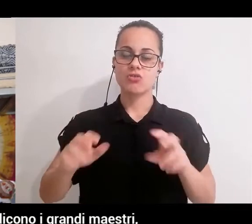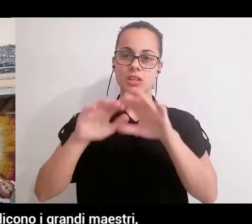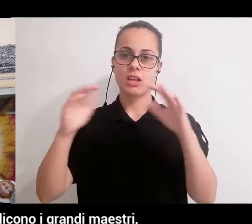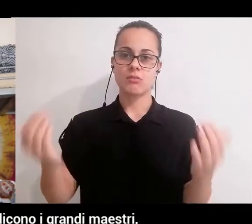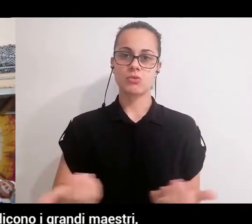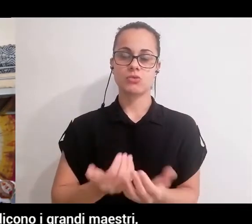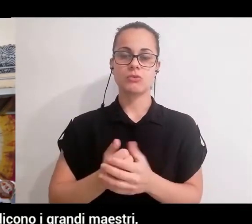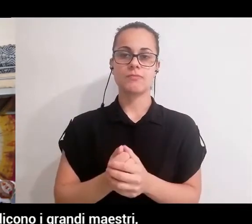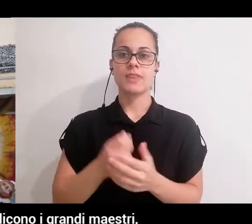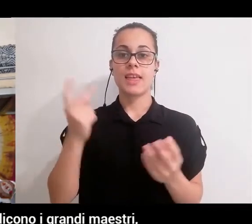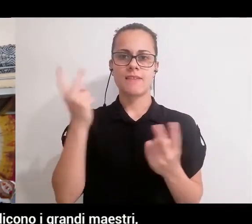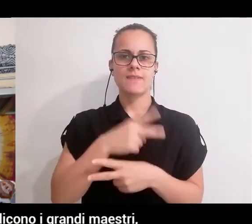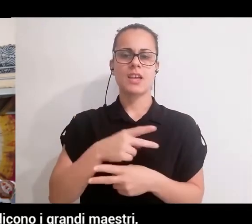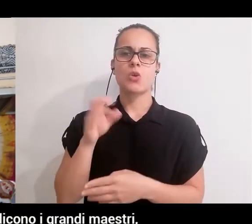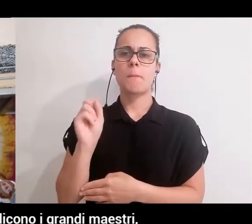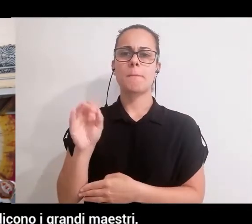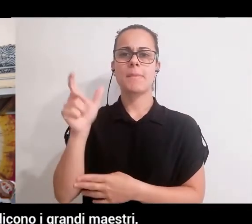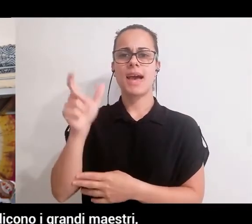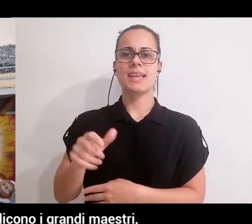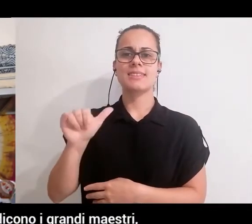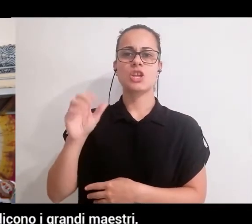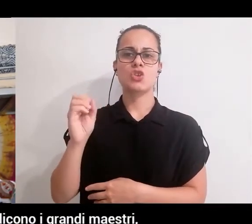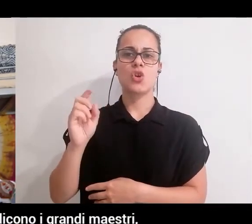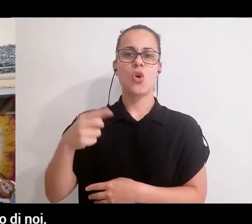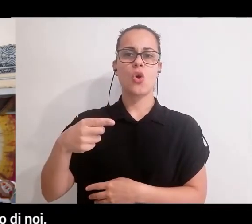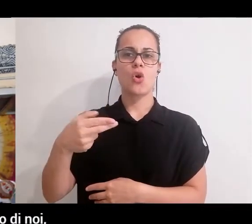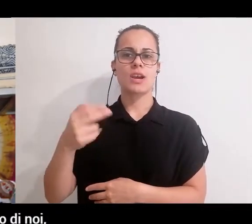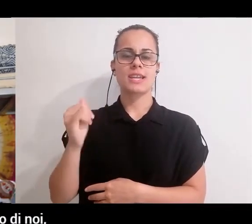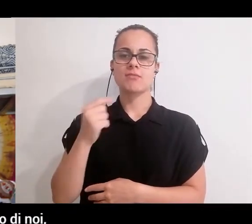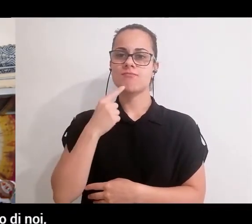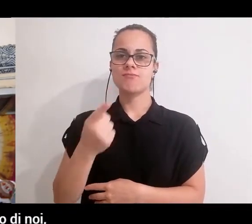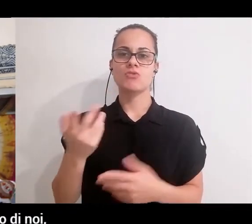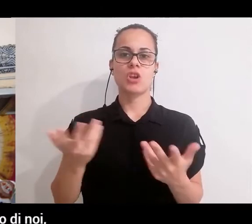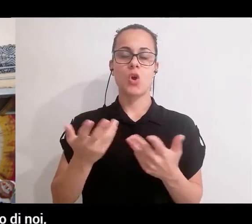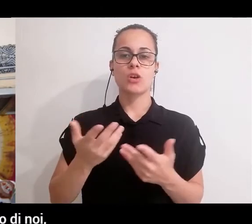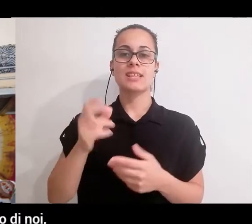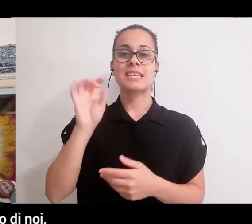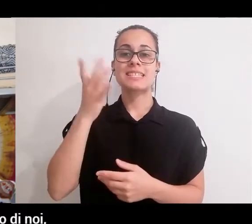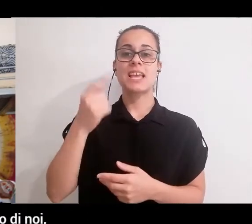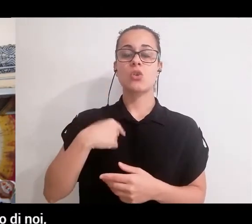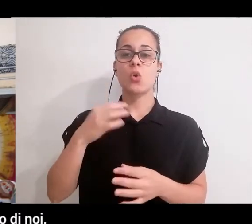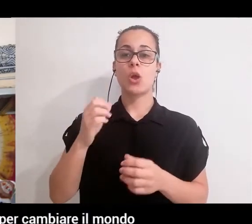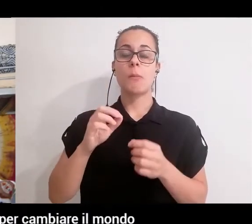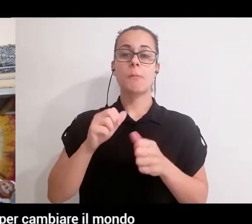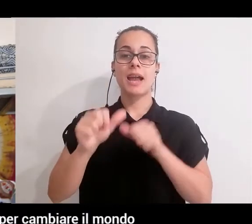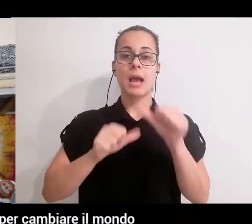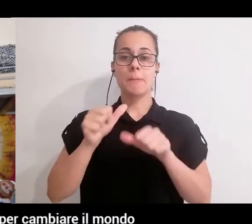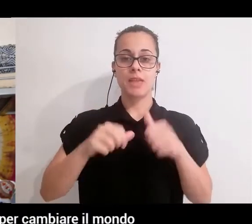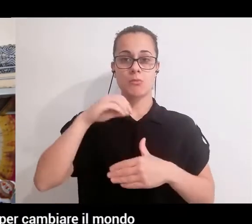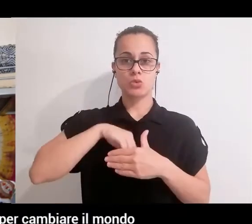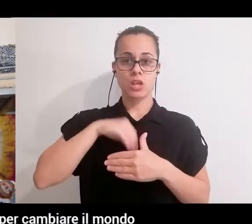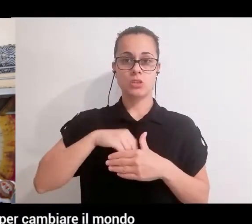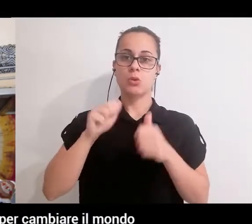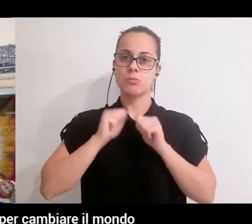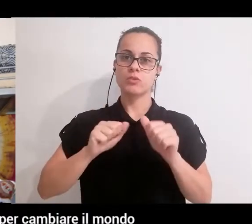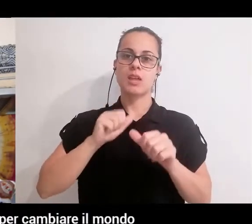è vero che come dicono gli yogi e come dicono i grandi maestri, modificando tutto quello che c'è all'interno di noi, noi andiamo